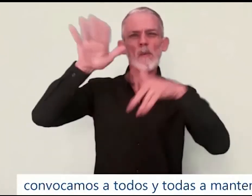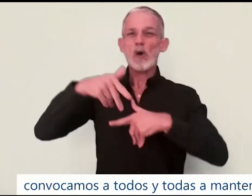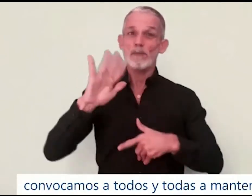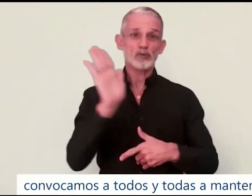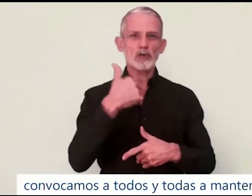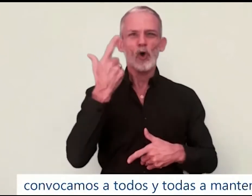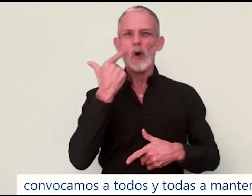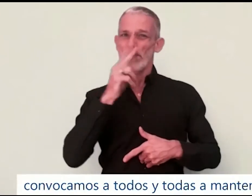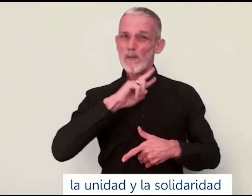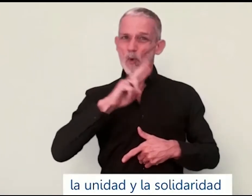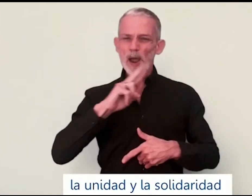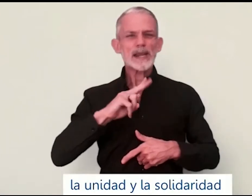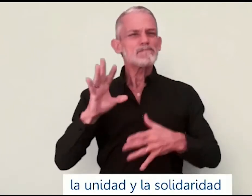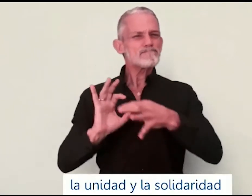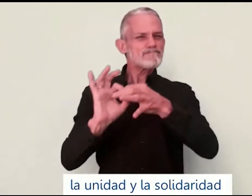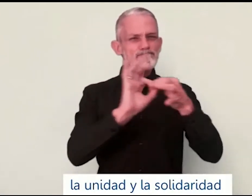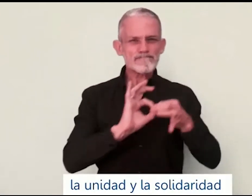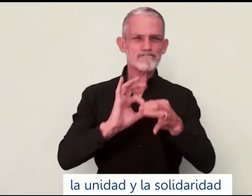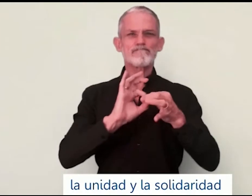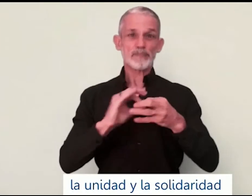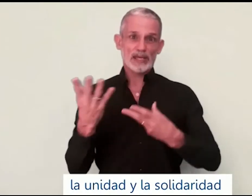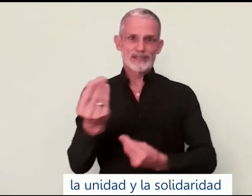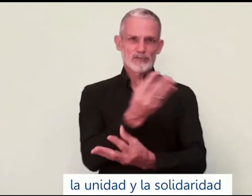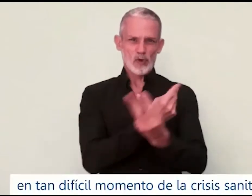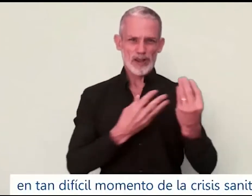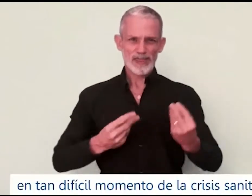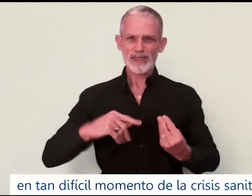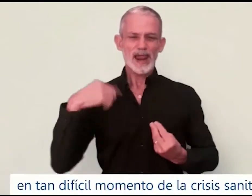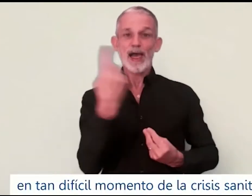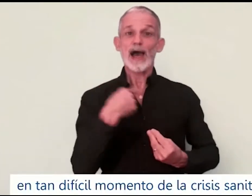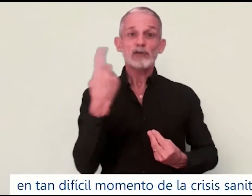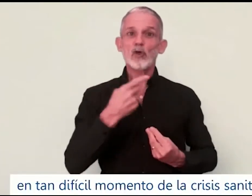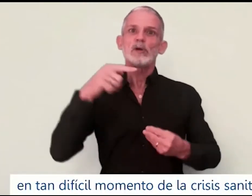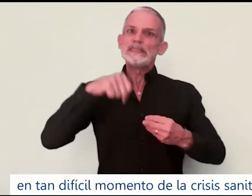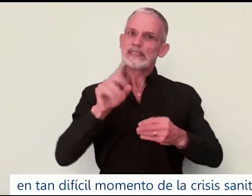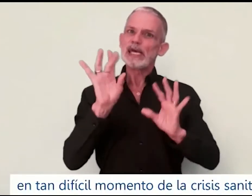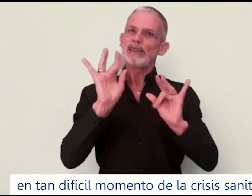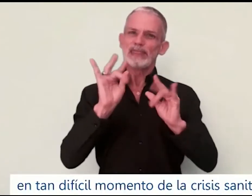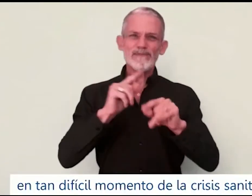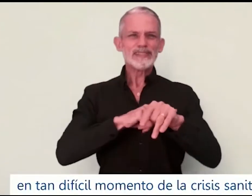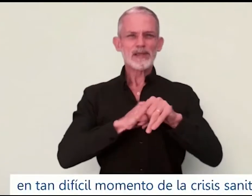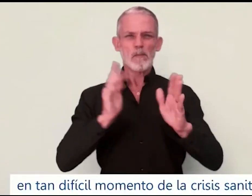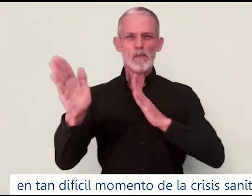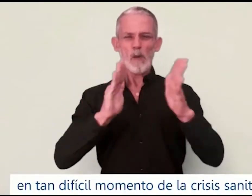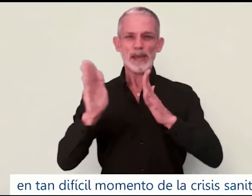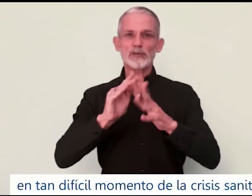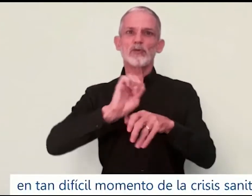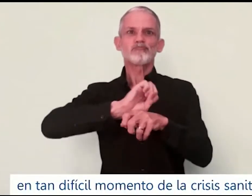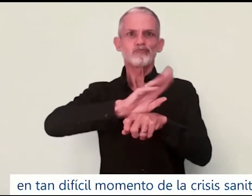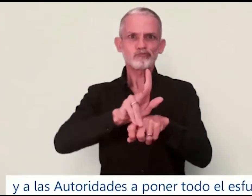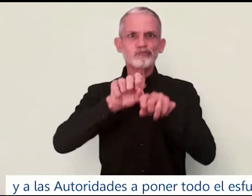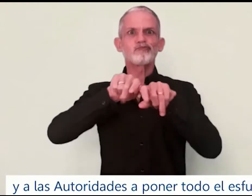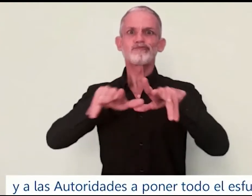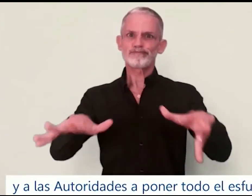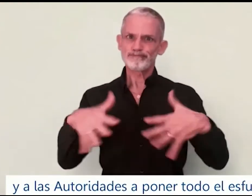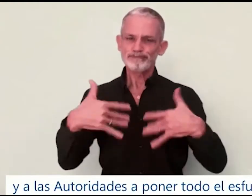a mantener la unidad y la solidaridad en tan difícil momento de la crisis sanitaria y a las autoridades